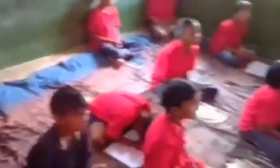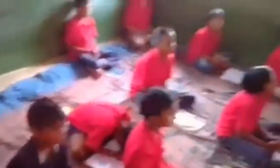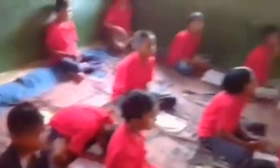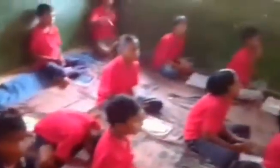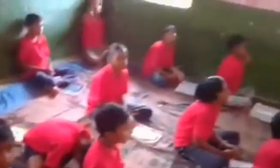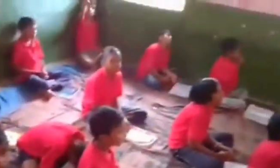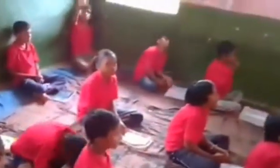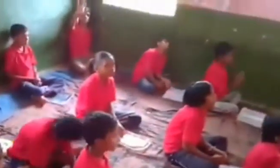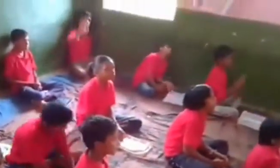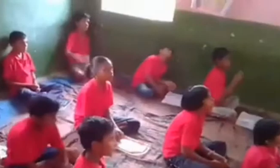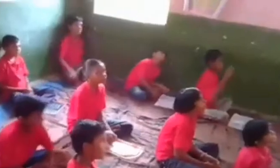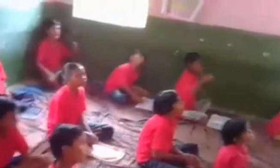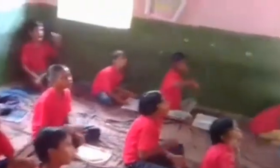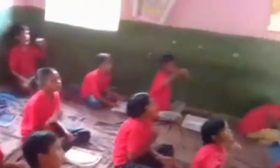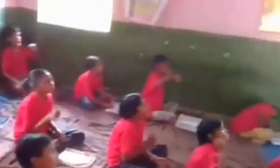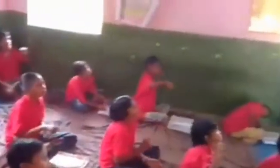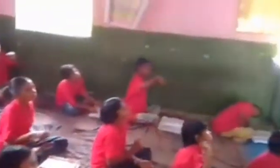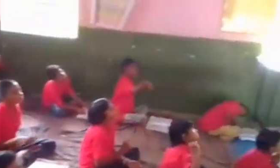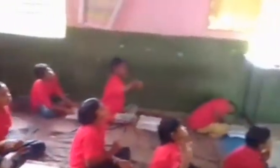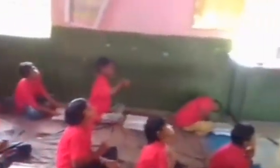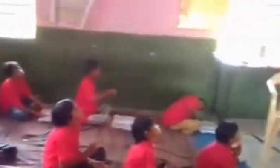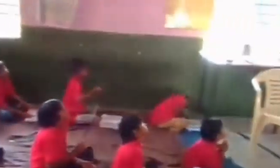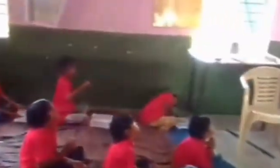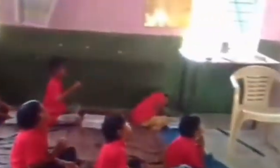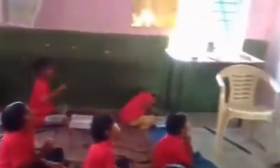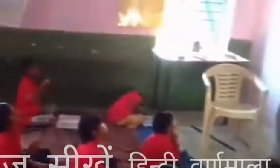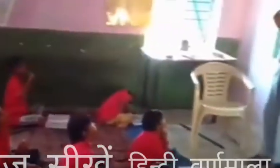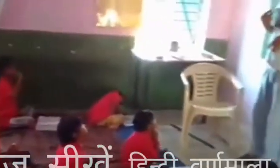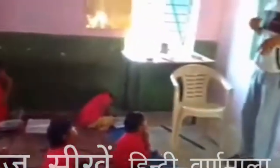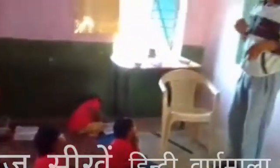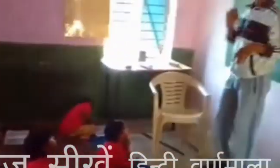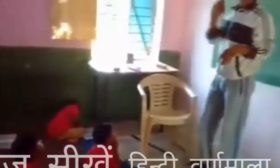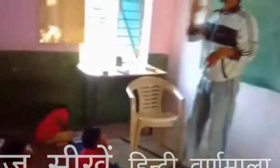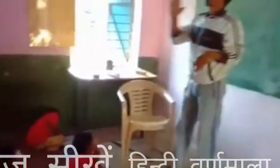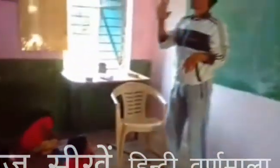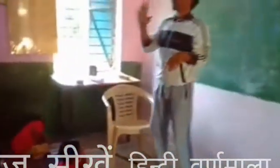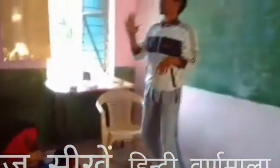आज तारिख कितनी है? पांच